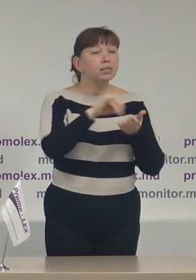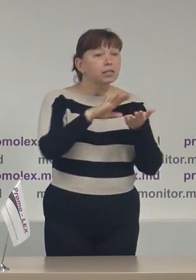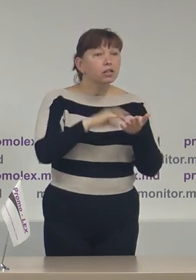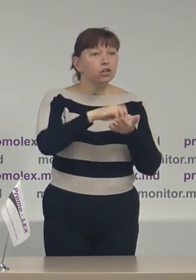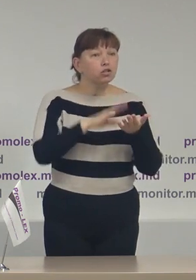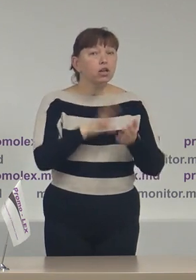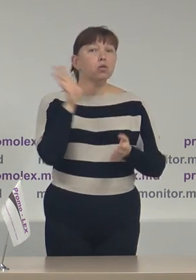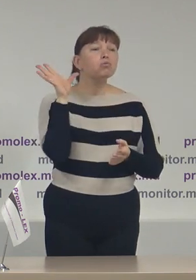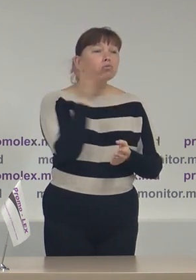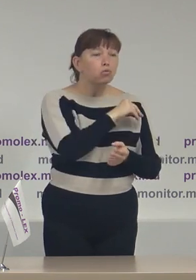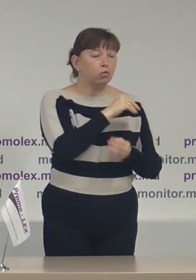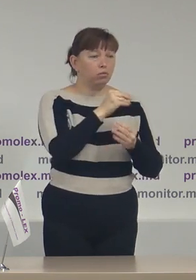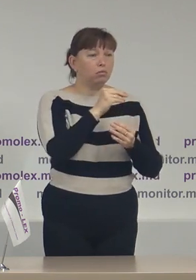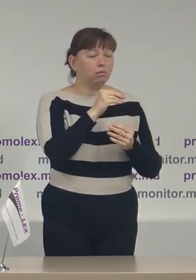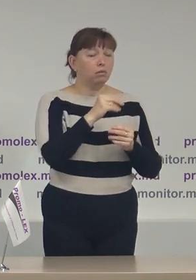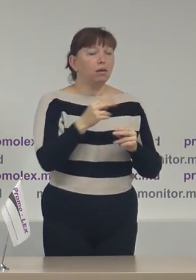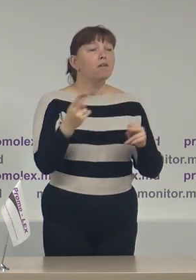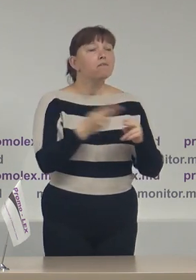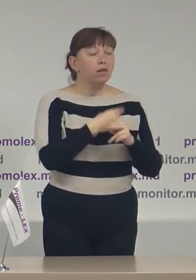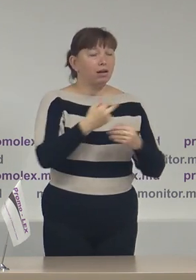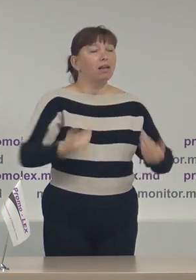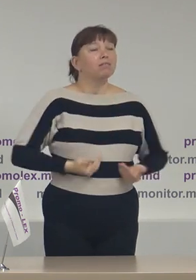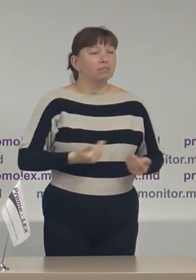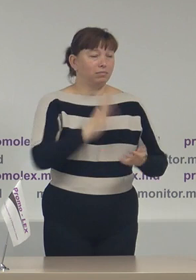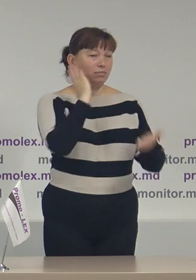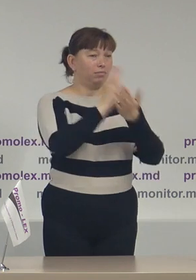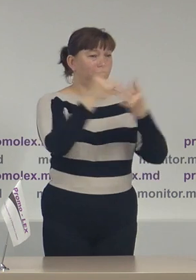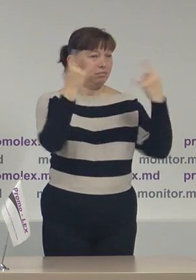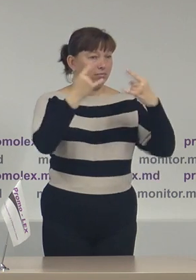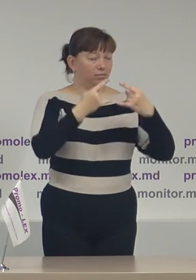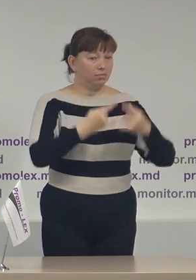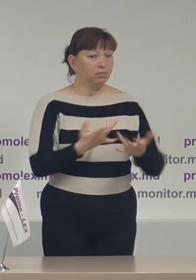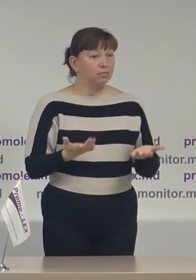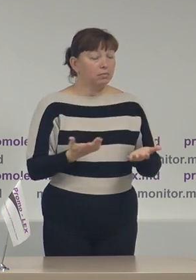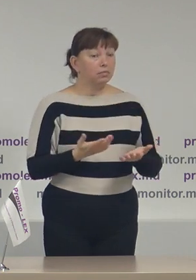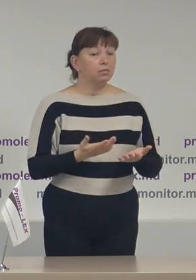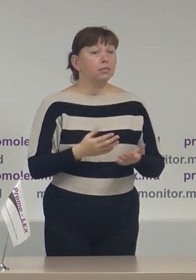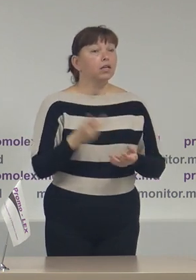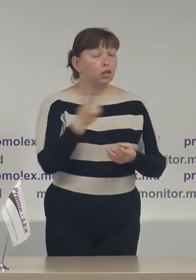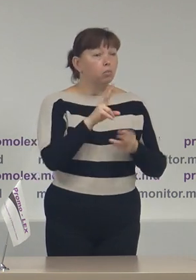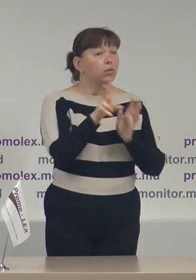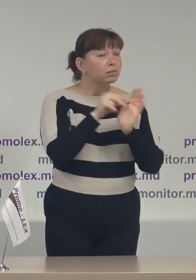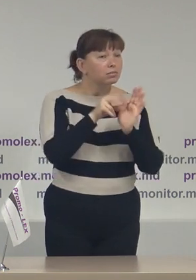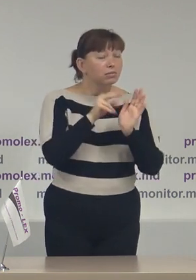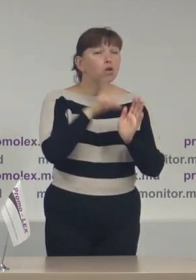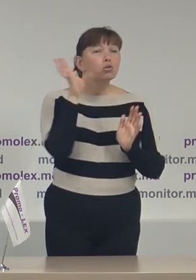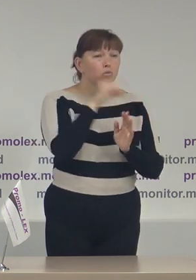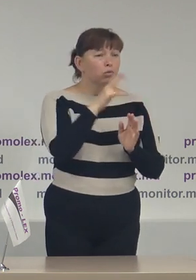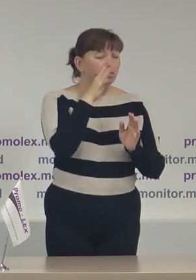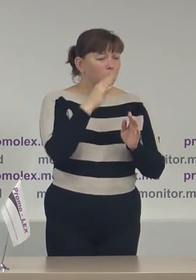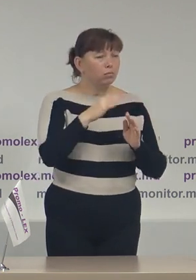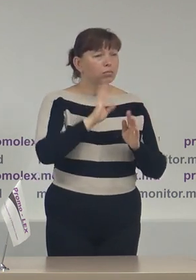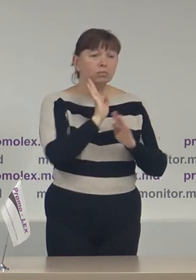procesul electoral fără transmisiune live, dar urma să înregistreze tot procesul electoral